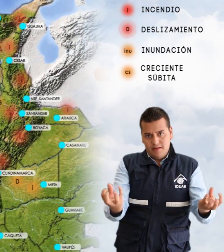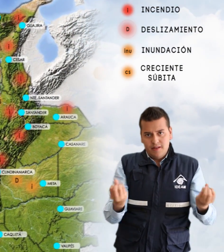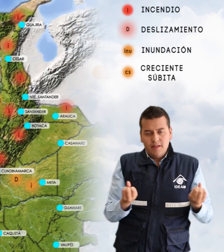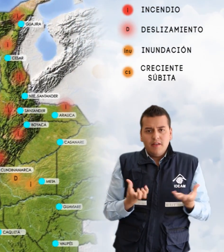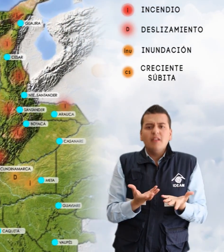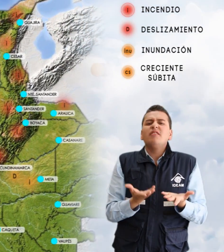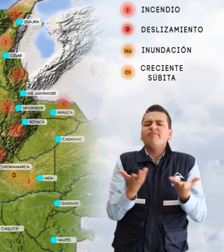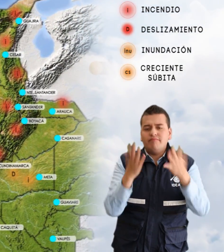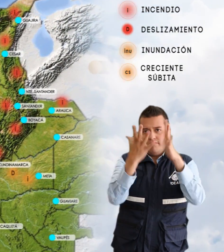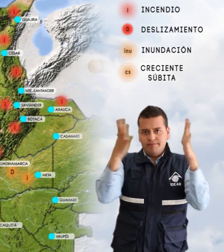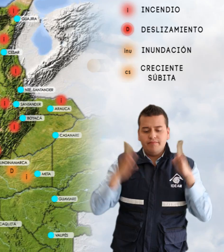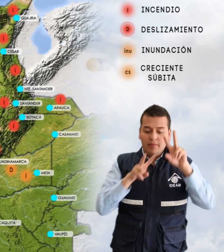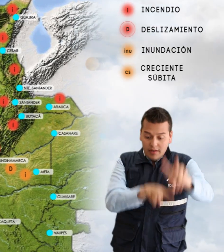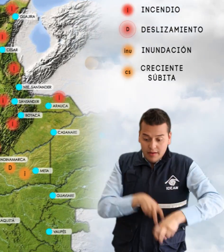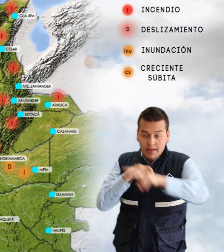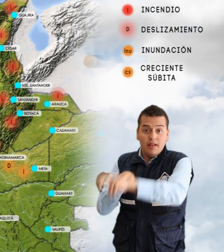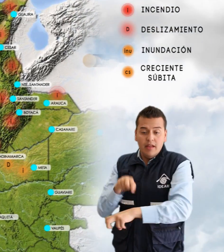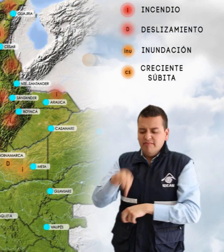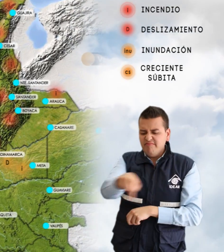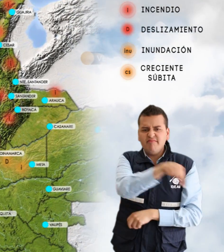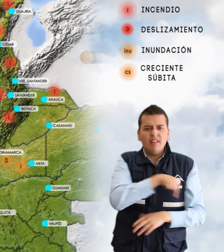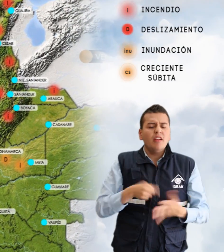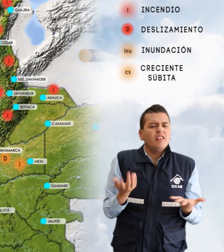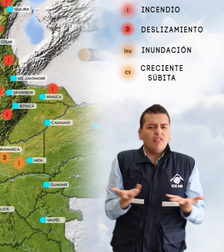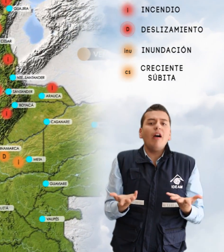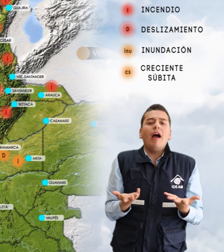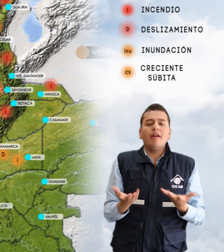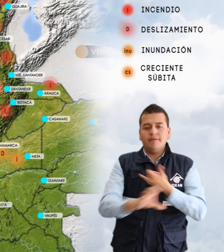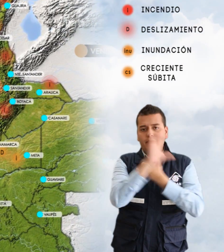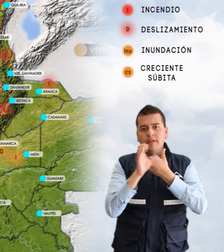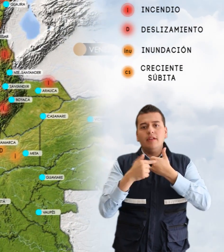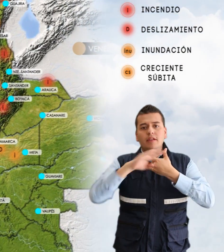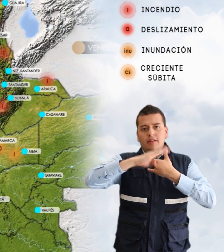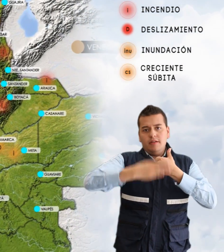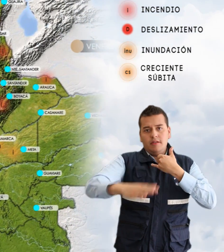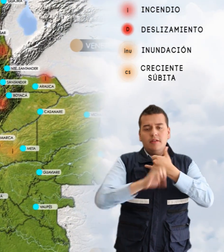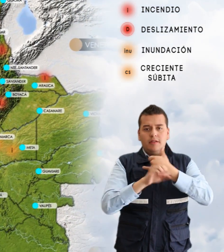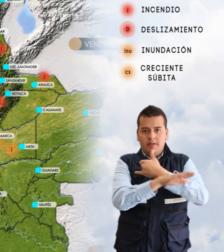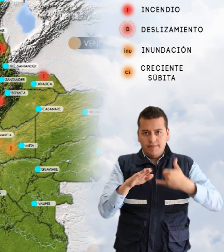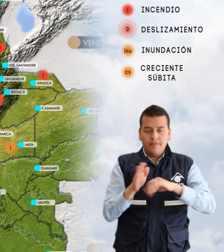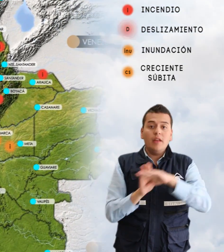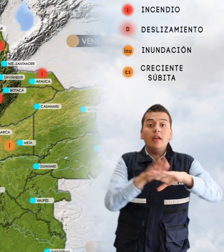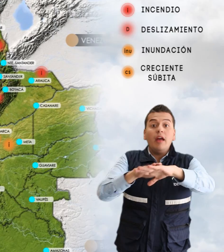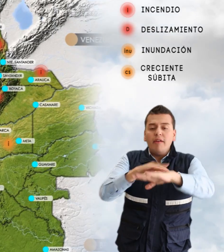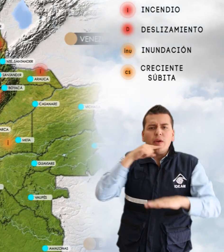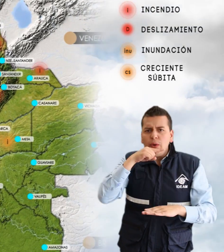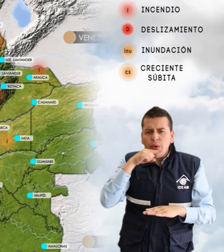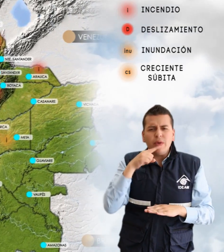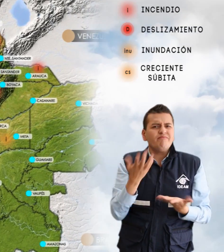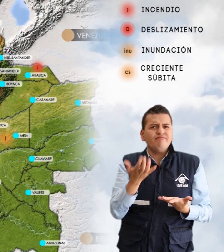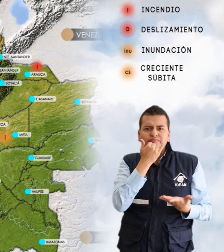en sectores de bosques, cultivos y pastos localizados en zonas de las regiones Caribe, Andina y Orinoquia. En alerta roja por